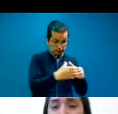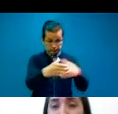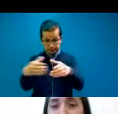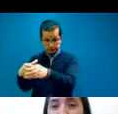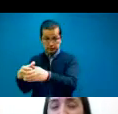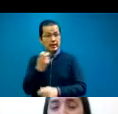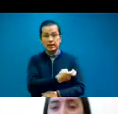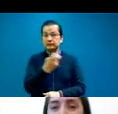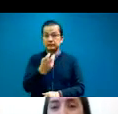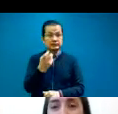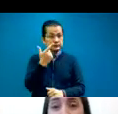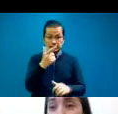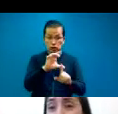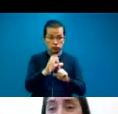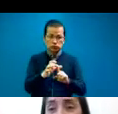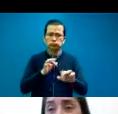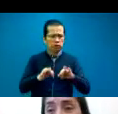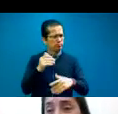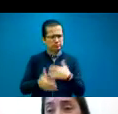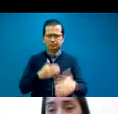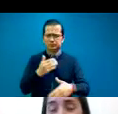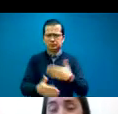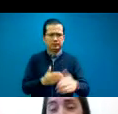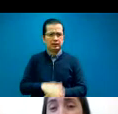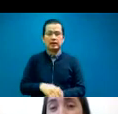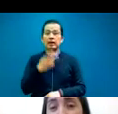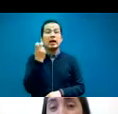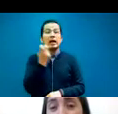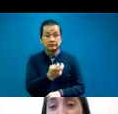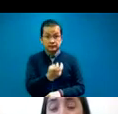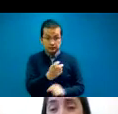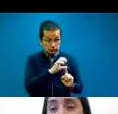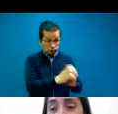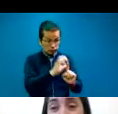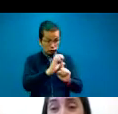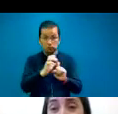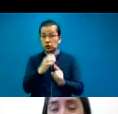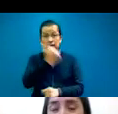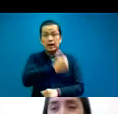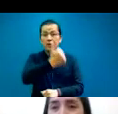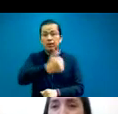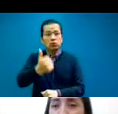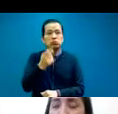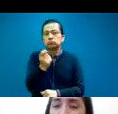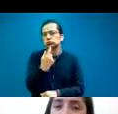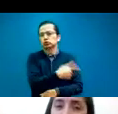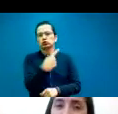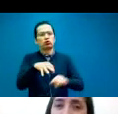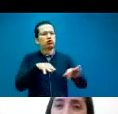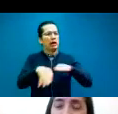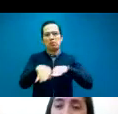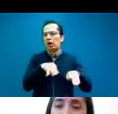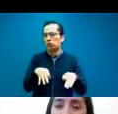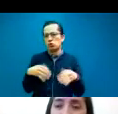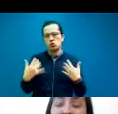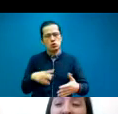funcionamiento y cada una de ellas hace un trabajo muy, muy valioso que posibilitan que